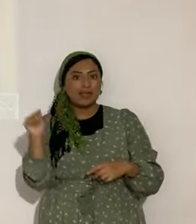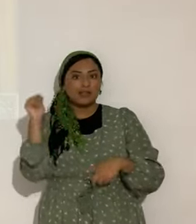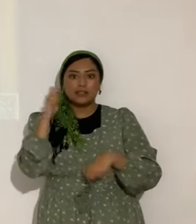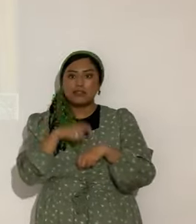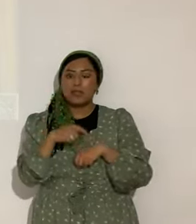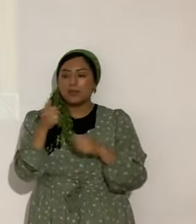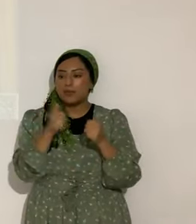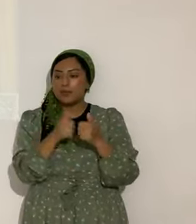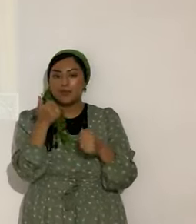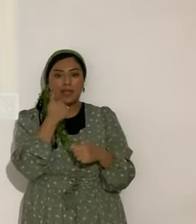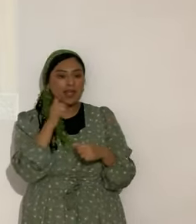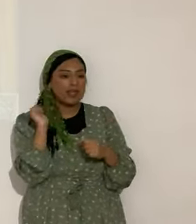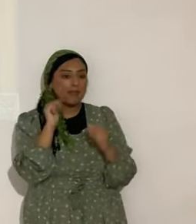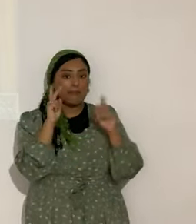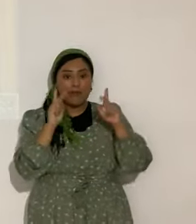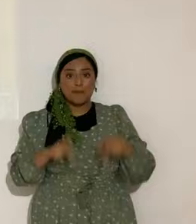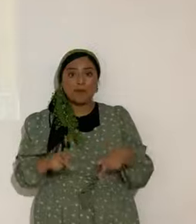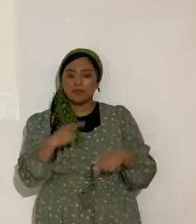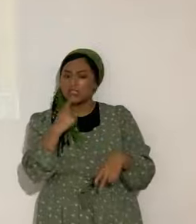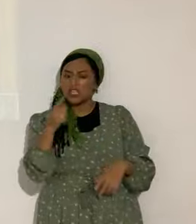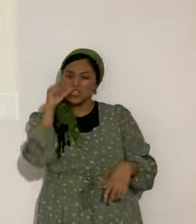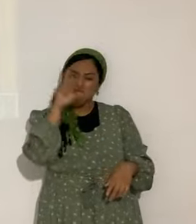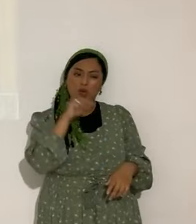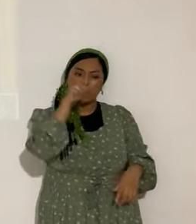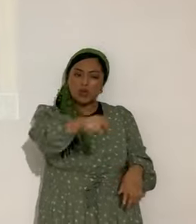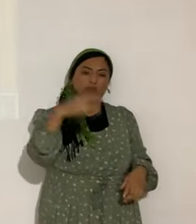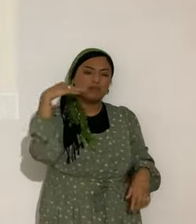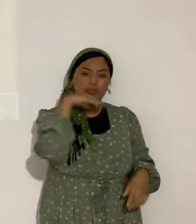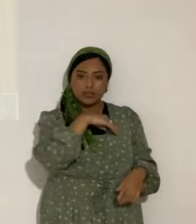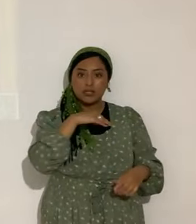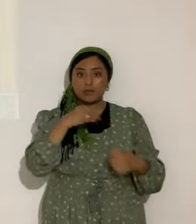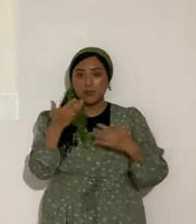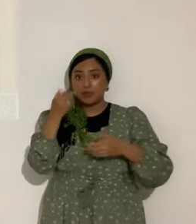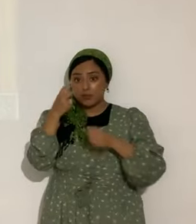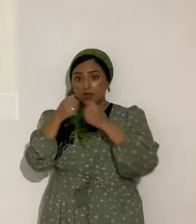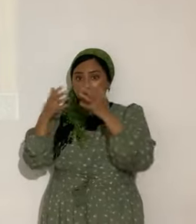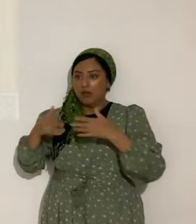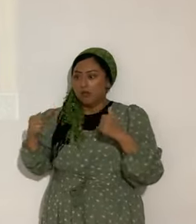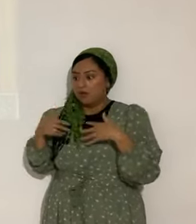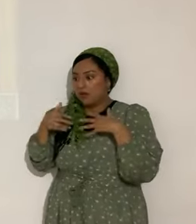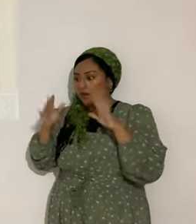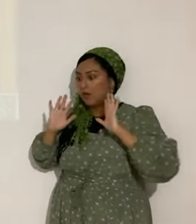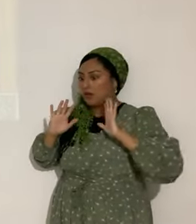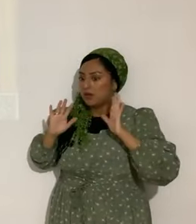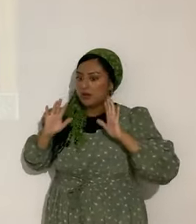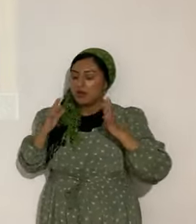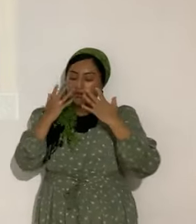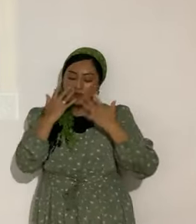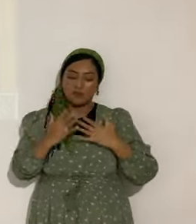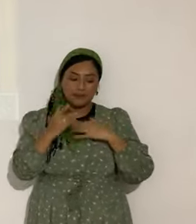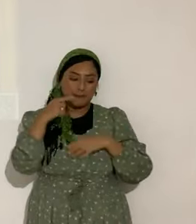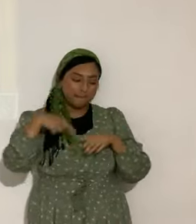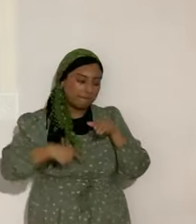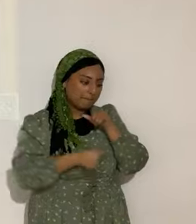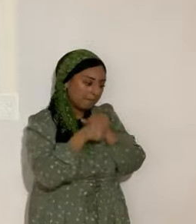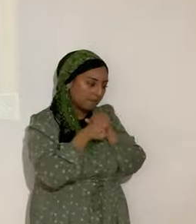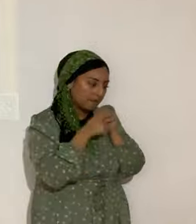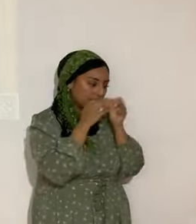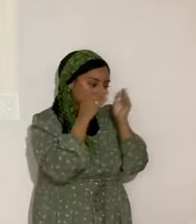cualquier persona que se les pusiera enfrente. Y le dijera. No. Eres un mentiroso. demás. Hubieran desfallecido. Se hubieran deprimido. Se hubieran cerrado en su casa. En su cuarto.